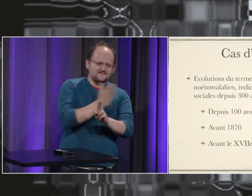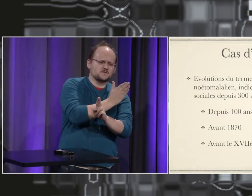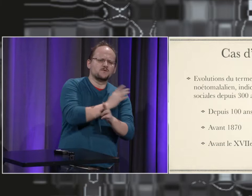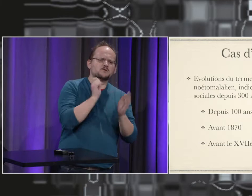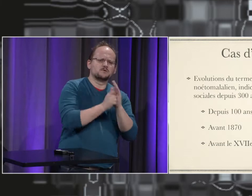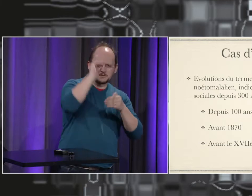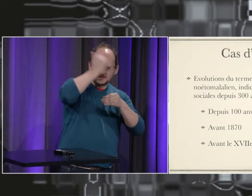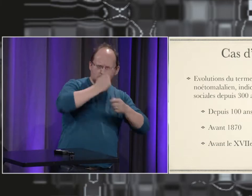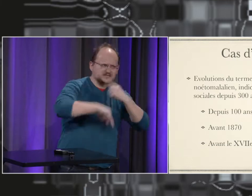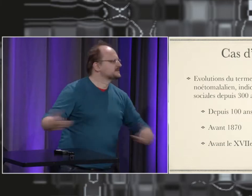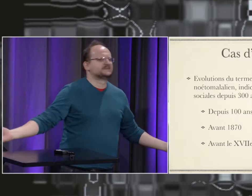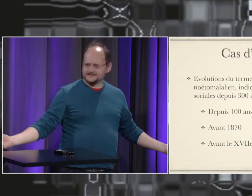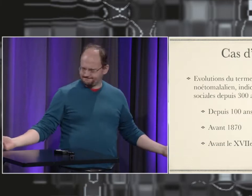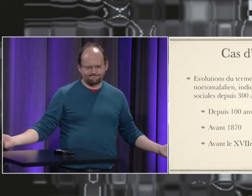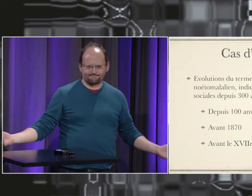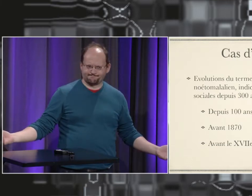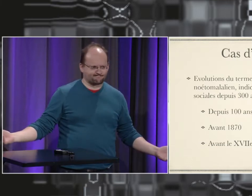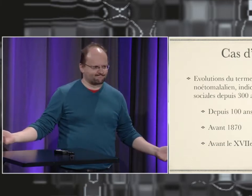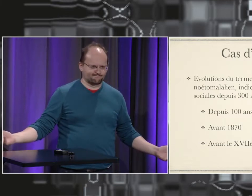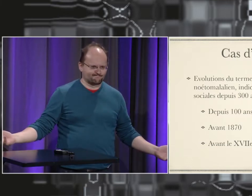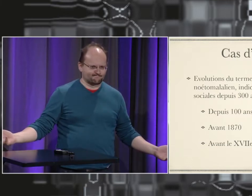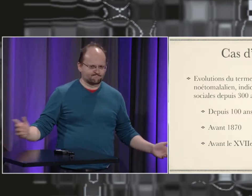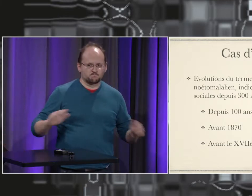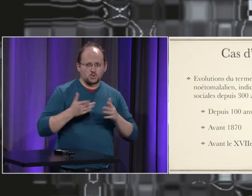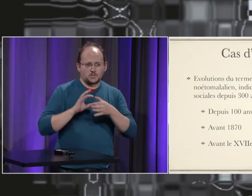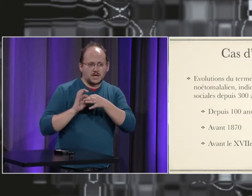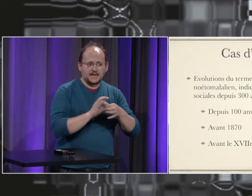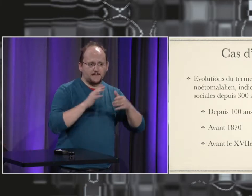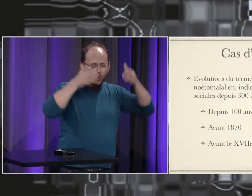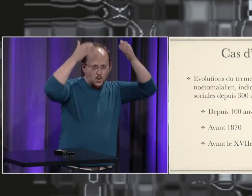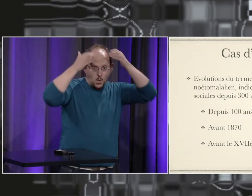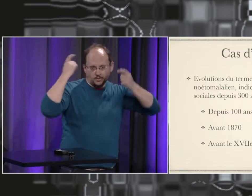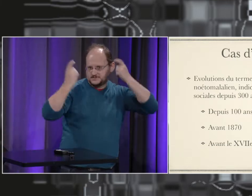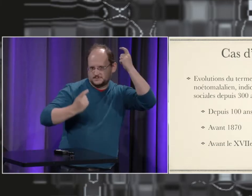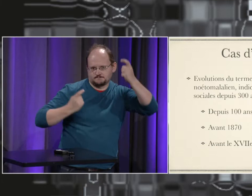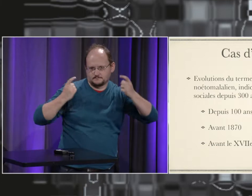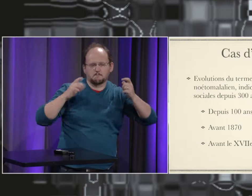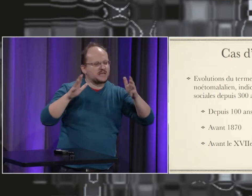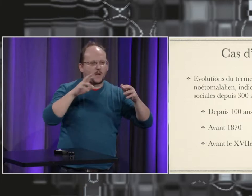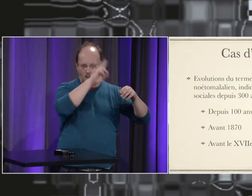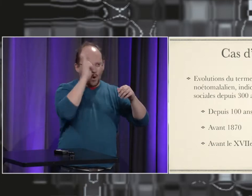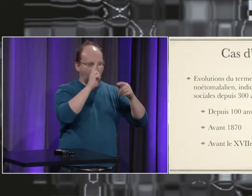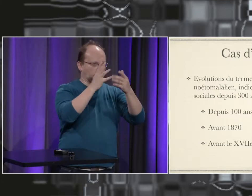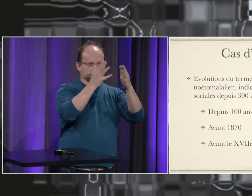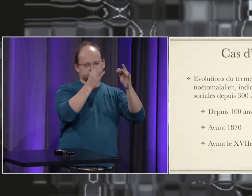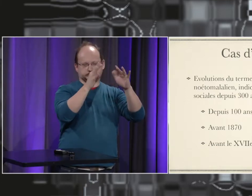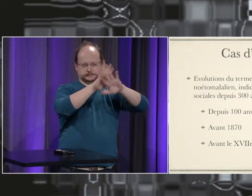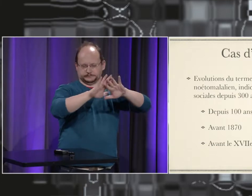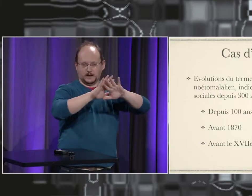mais avant cela qu'en est-il des signes moyenâgeux ça c'est une énorme